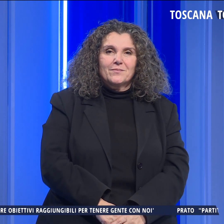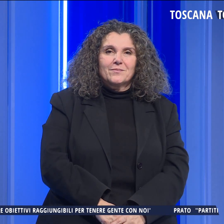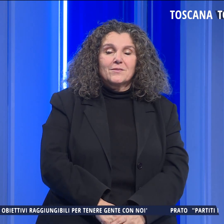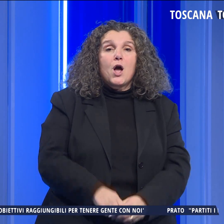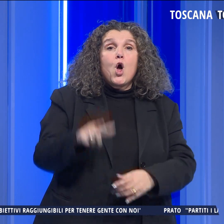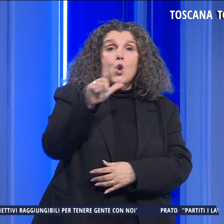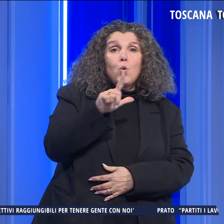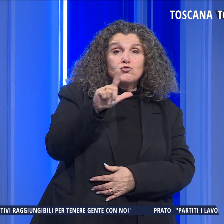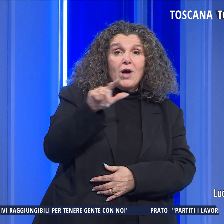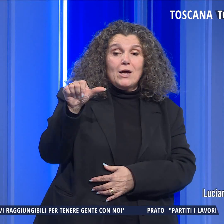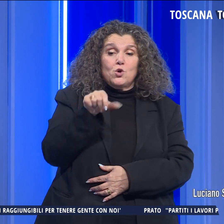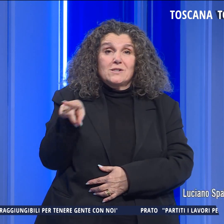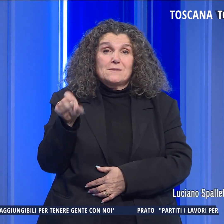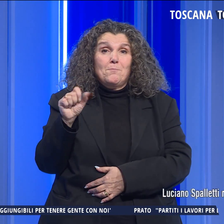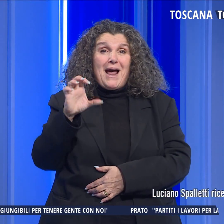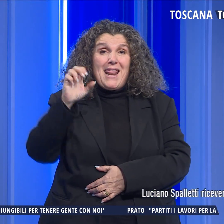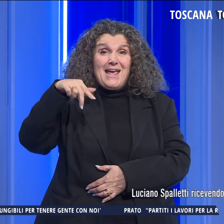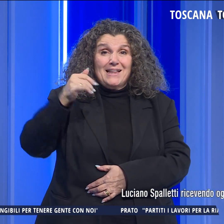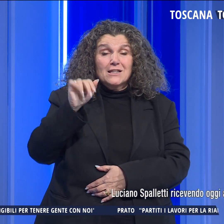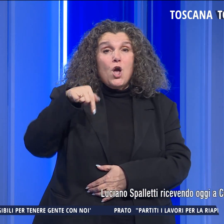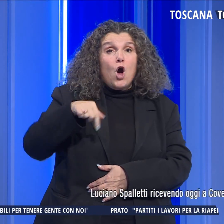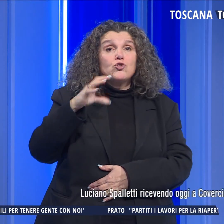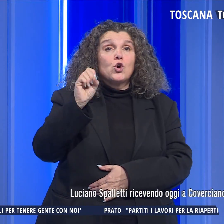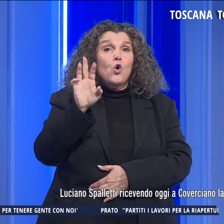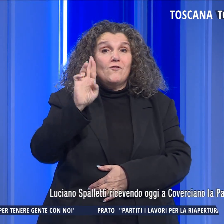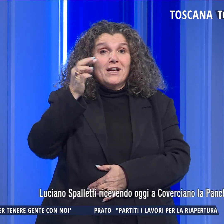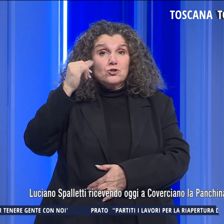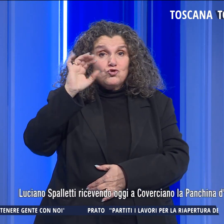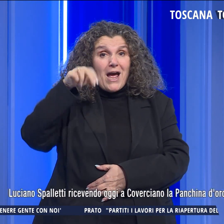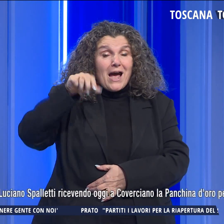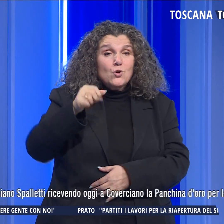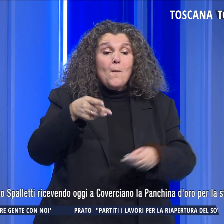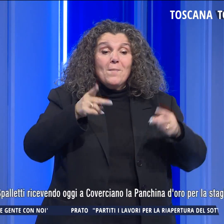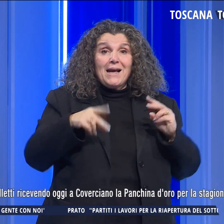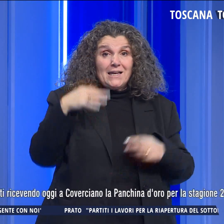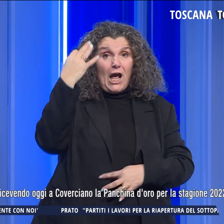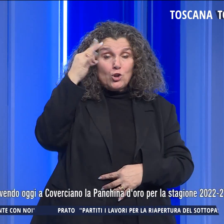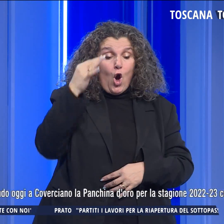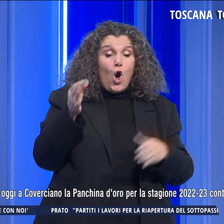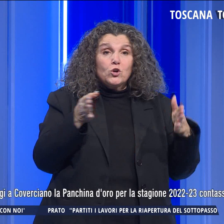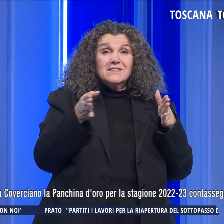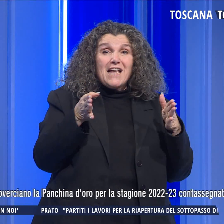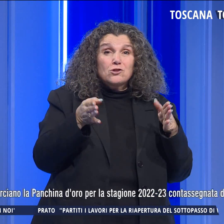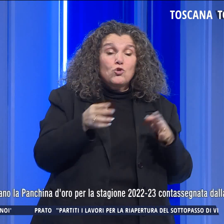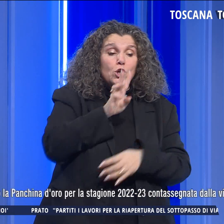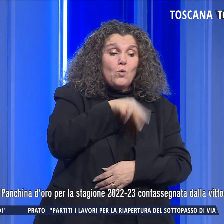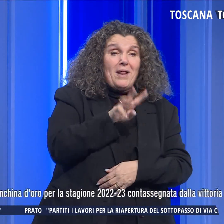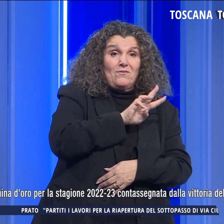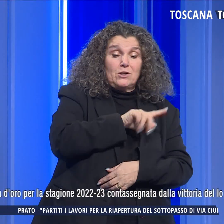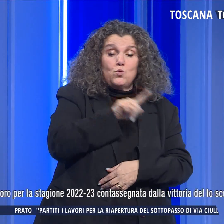Luciano Spalletti, a Coverciano oggi, per la panchina d'oro per la stagione 2022